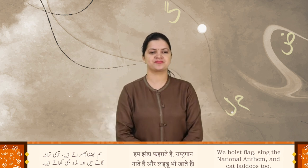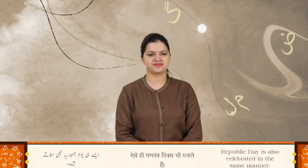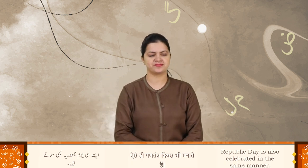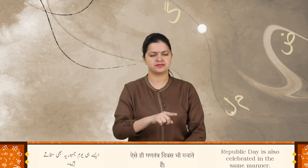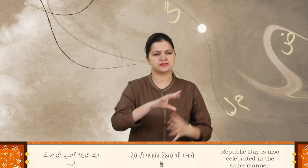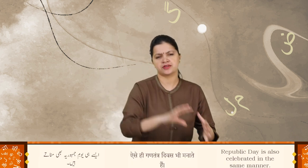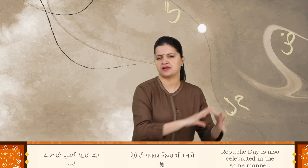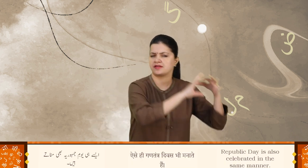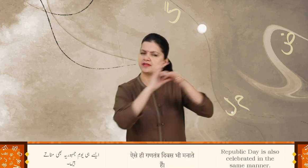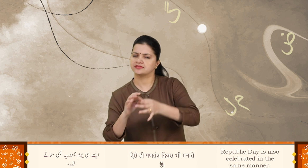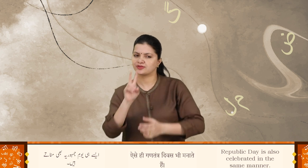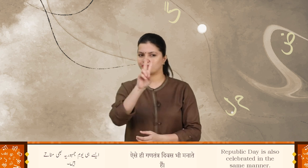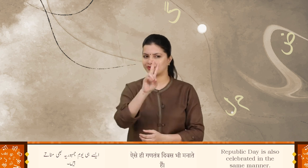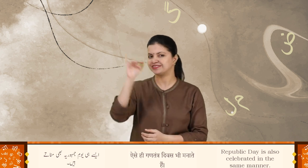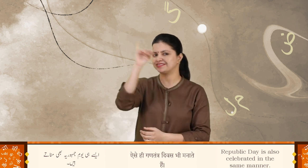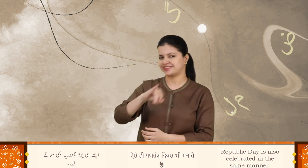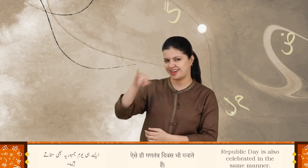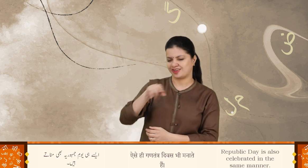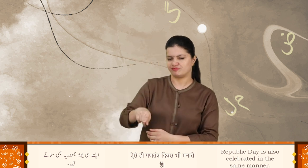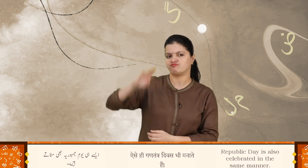ایسے ہی یومِ جمہوریا بھی مناتے ہیں